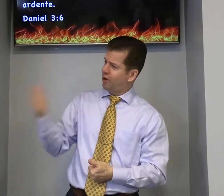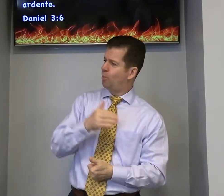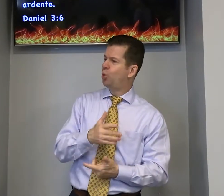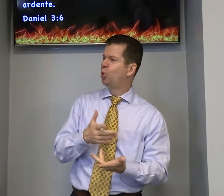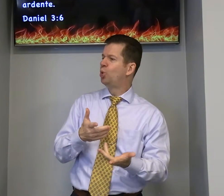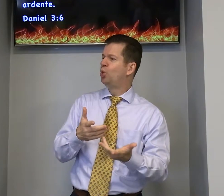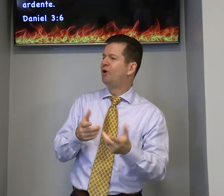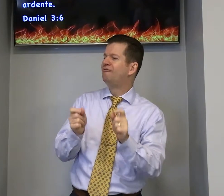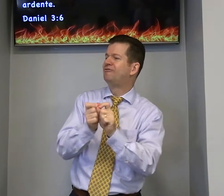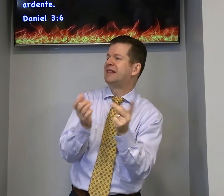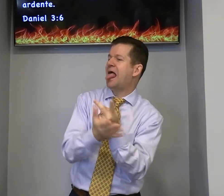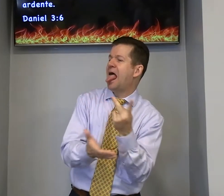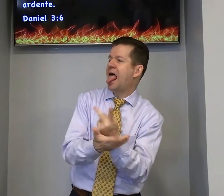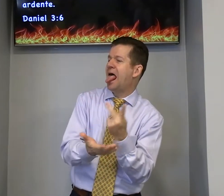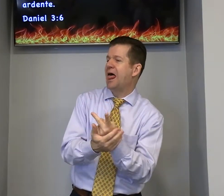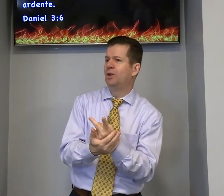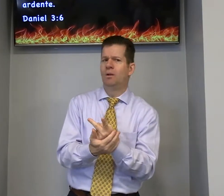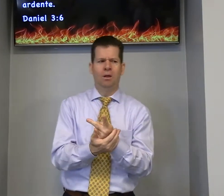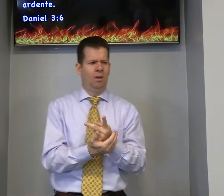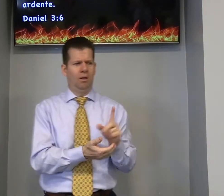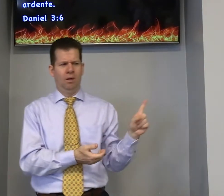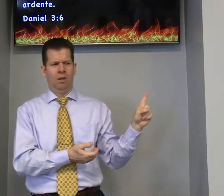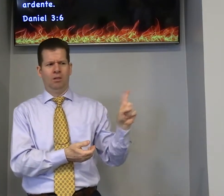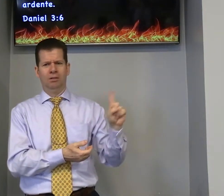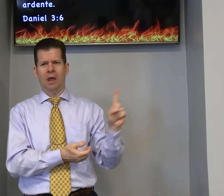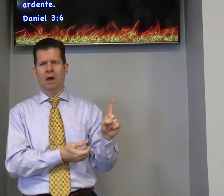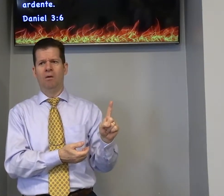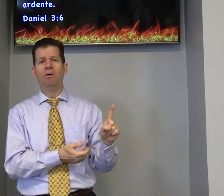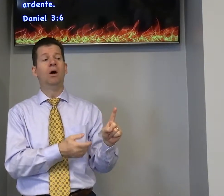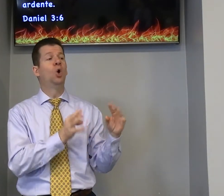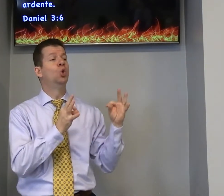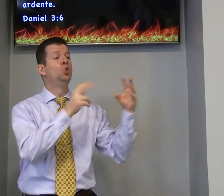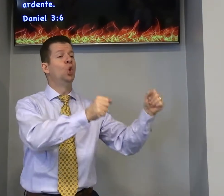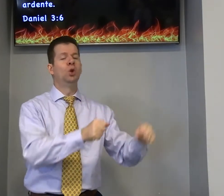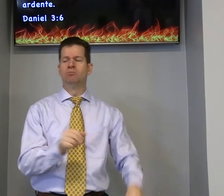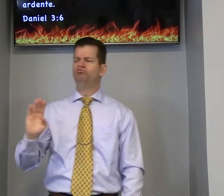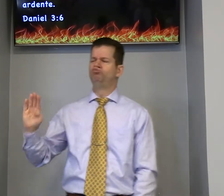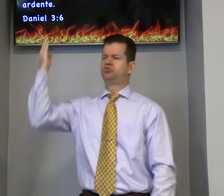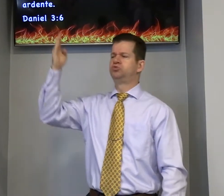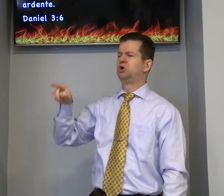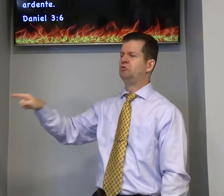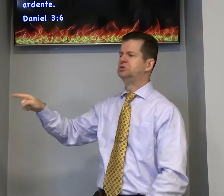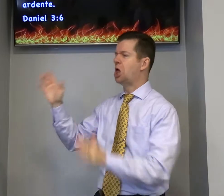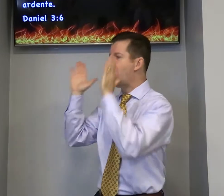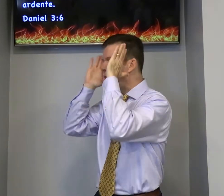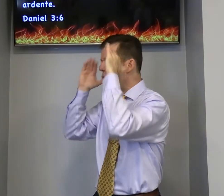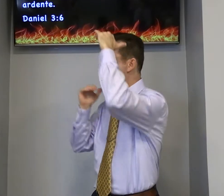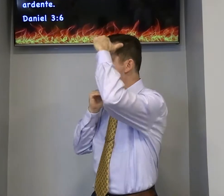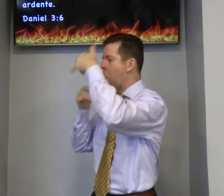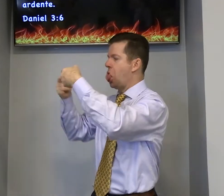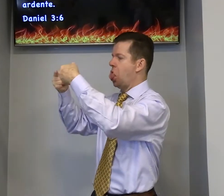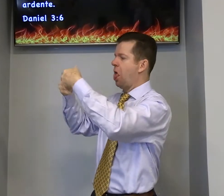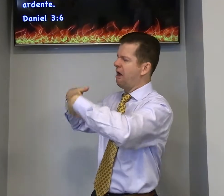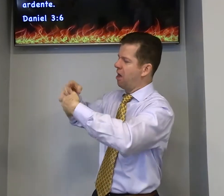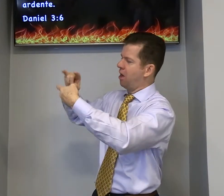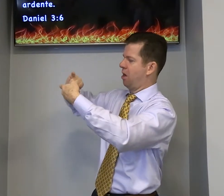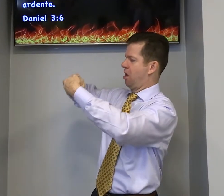falam vem vamos fazer errado não e todos amigos falsos falam você é